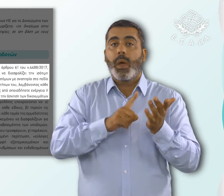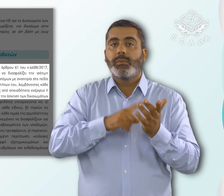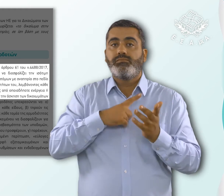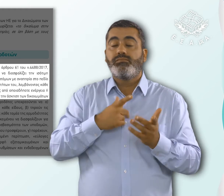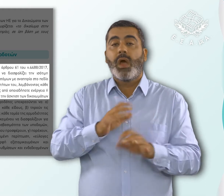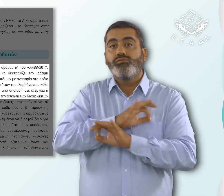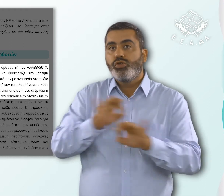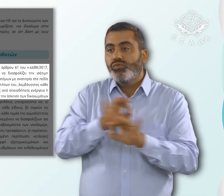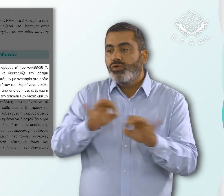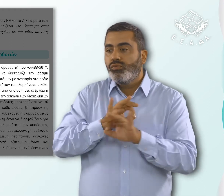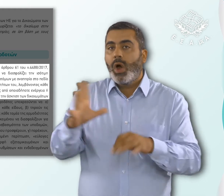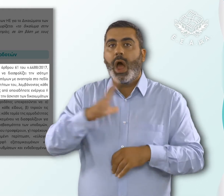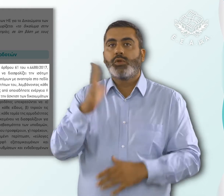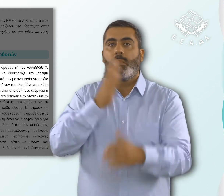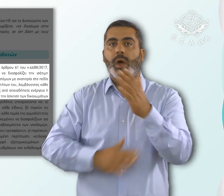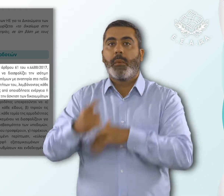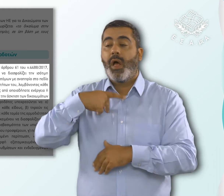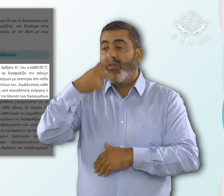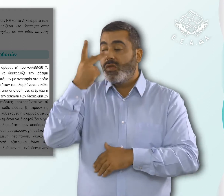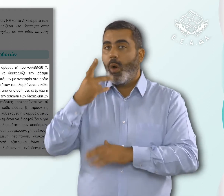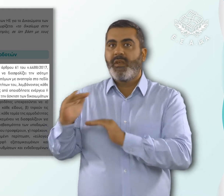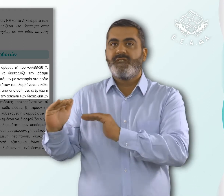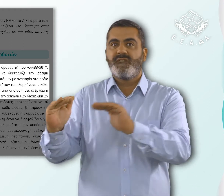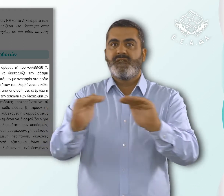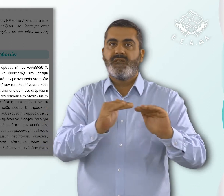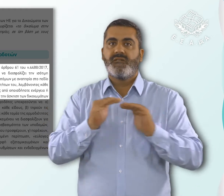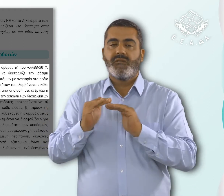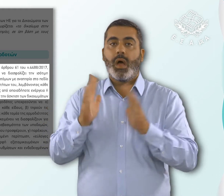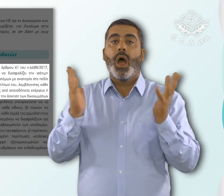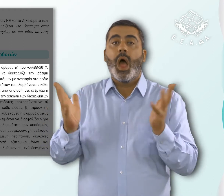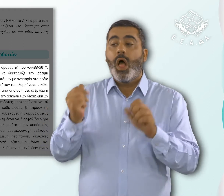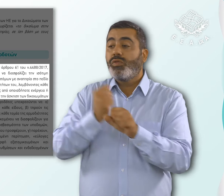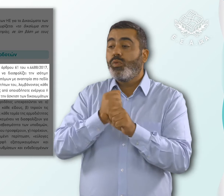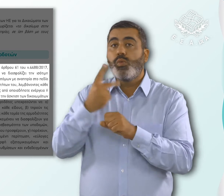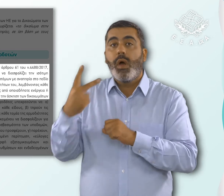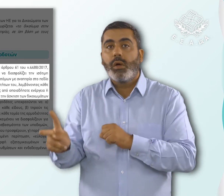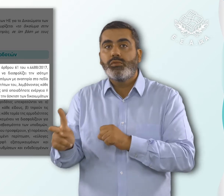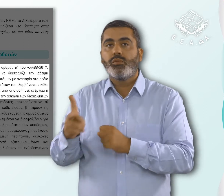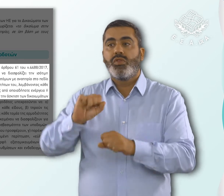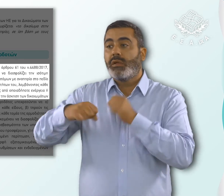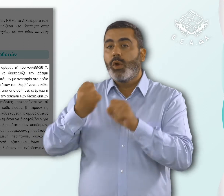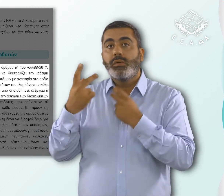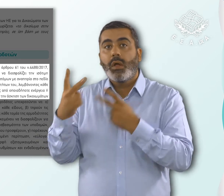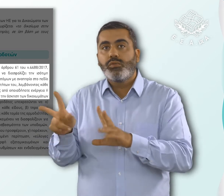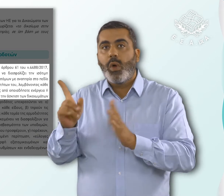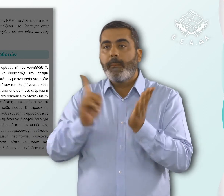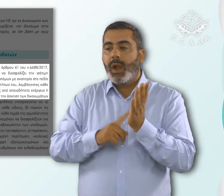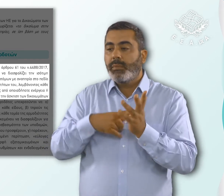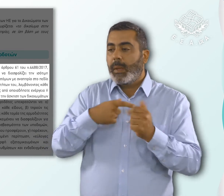άσκηση των δικαιωμάτων των ατόμων με αναπηρία στο πεδίο των αρμοδιοτήτων ή δραστηριοτήτων του, λαμβάνοντας κάθε πρόσφορο μέτρο